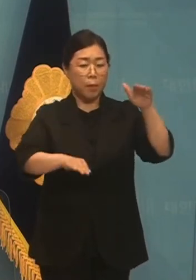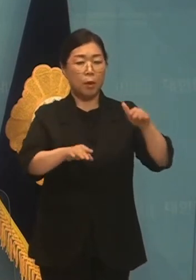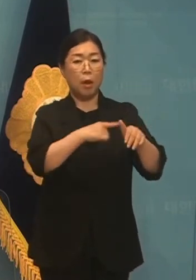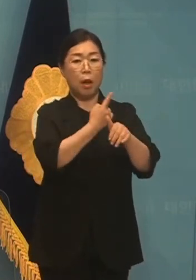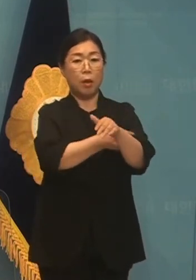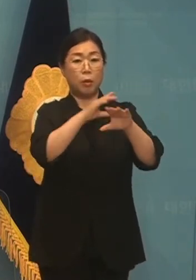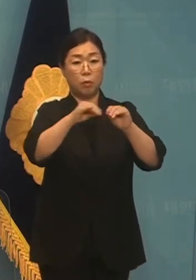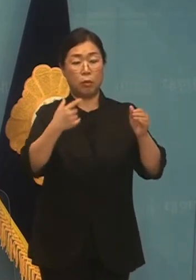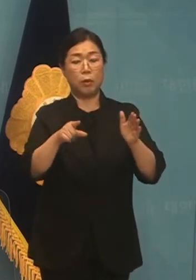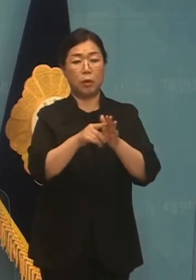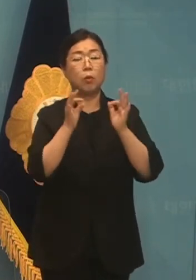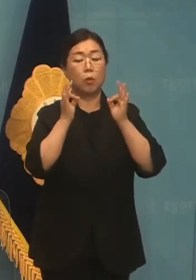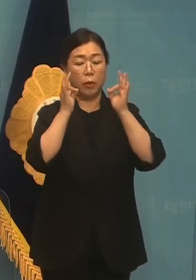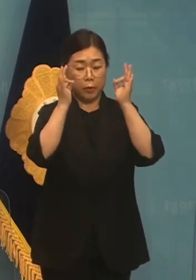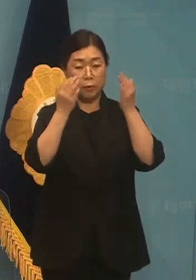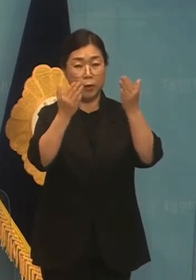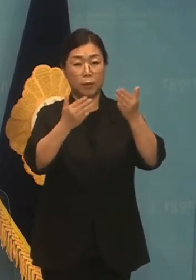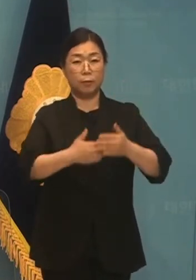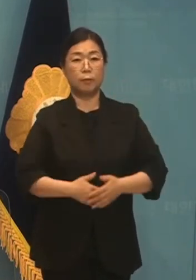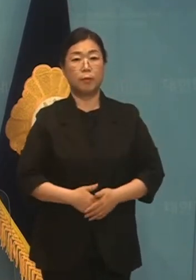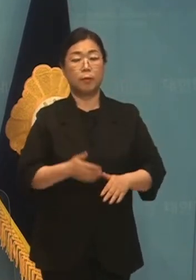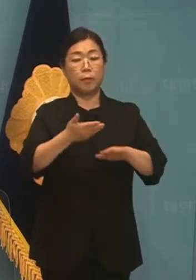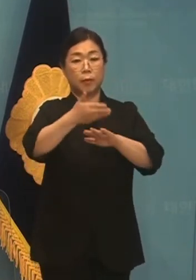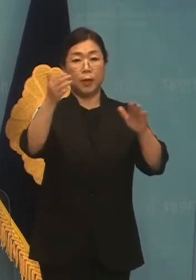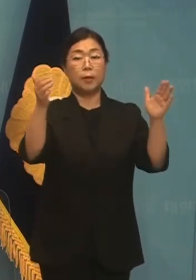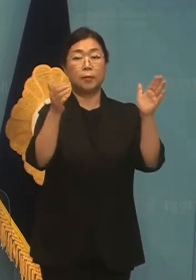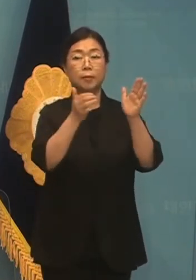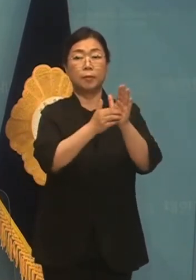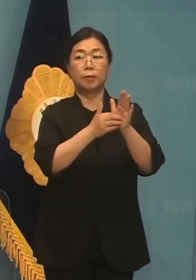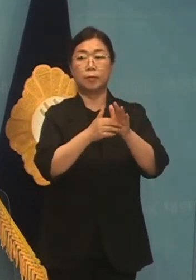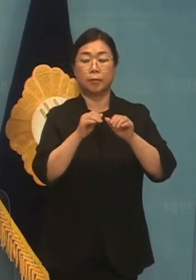있도록 최선의 노력을 다하겠습니다. 이상입니다.